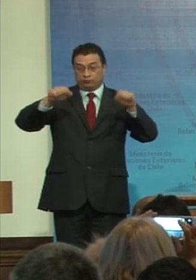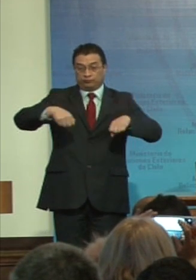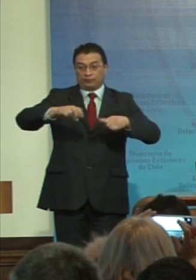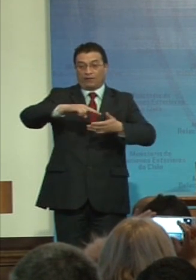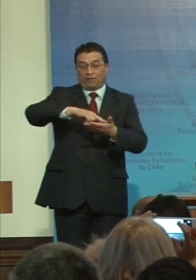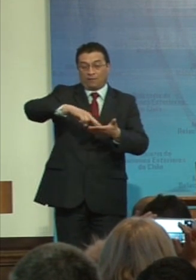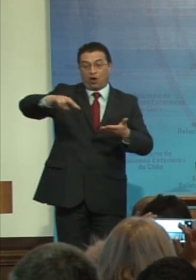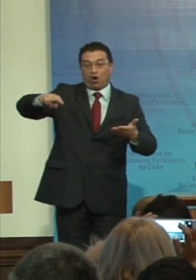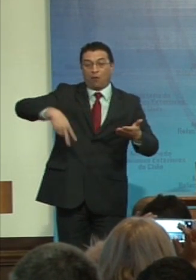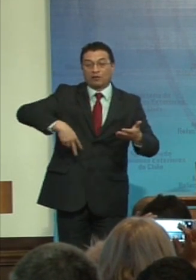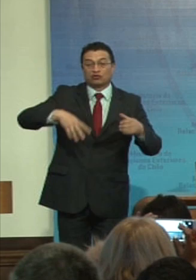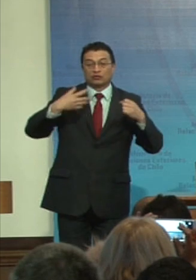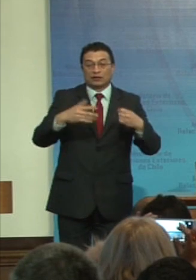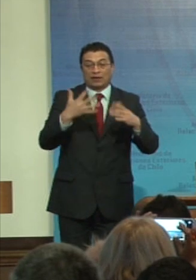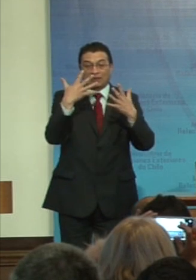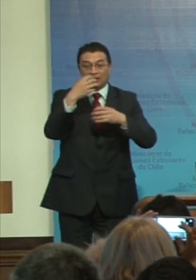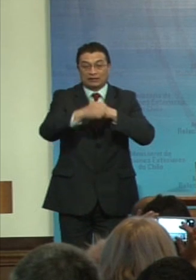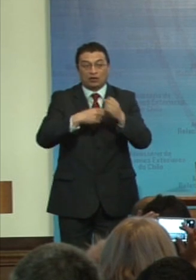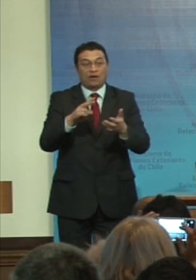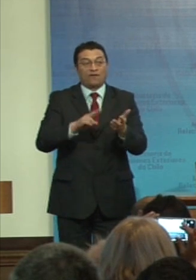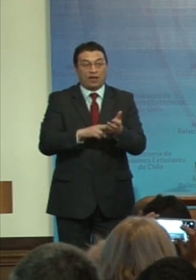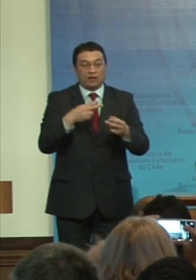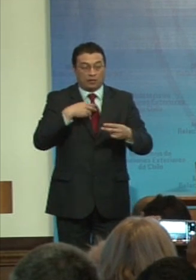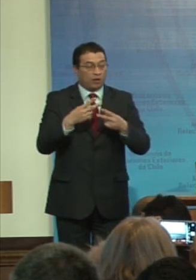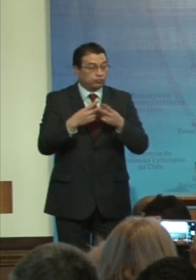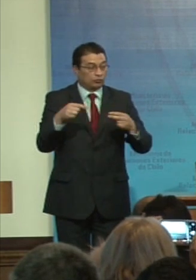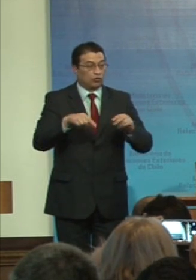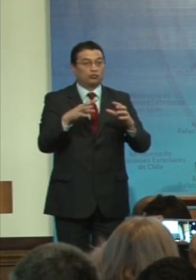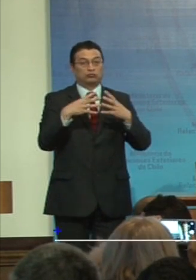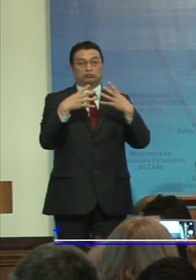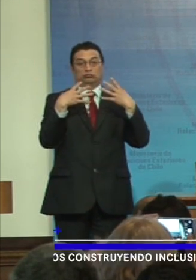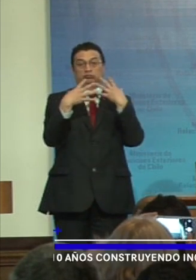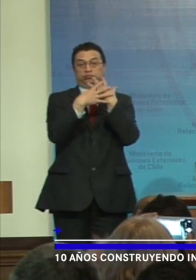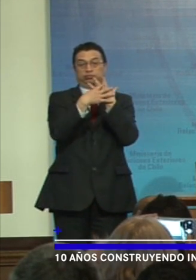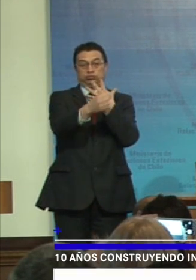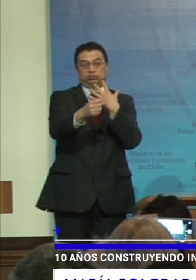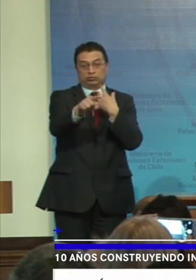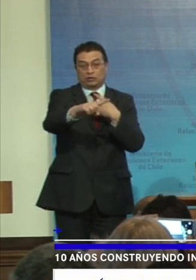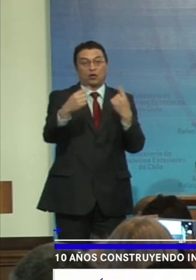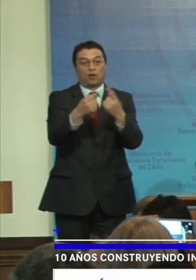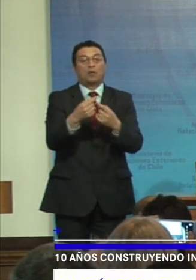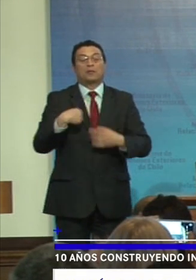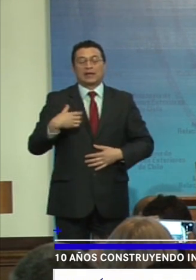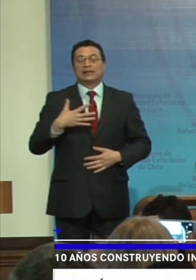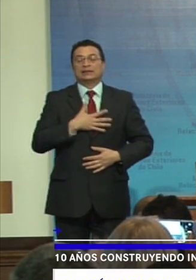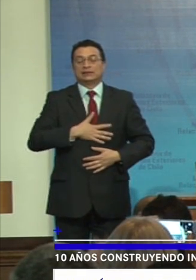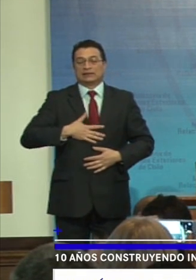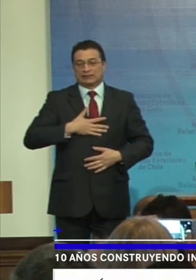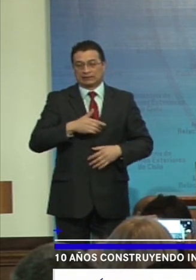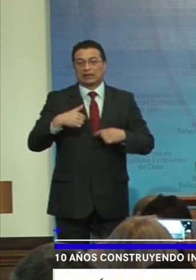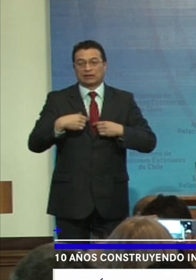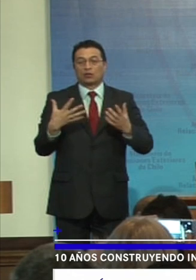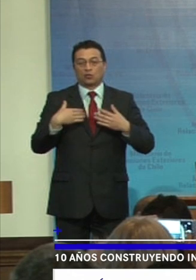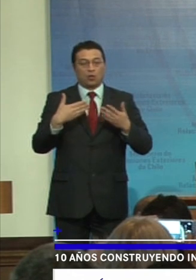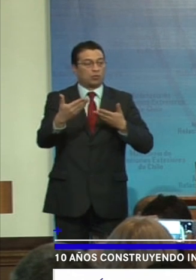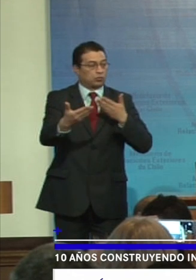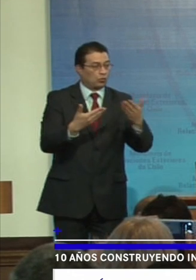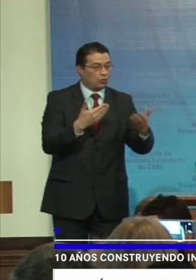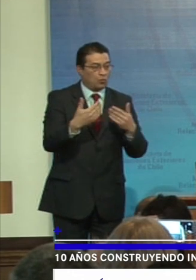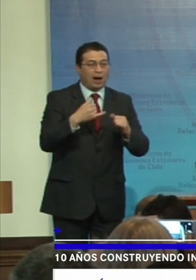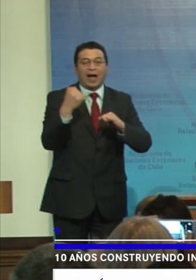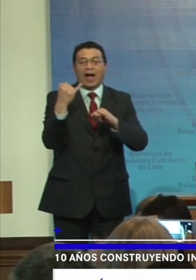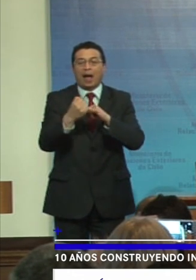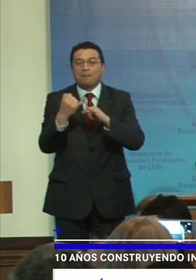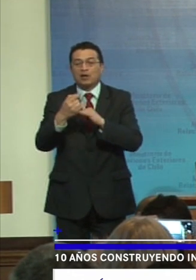convención, la verdad es que contar con este auditorium para mí es sentirme en un ambiente de amigos